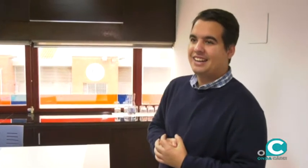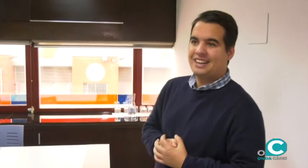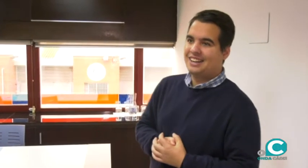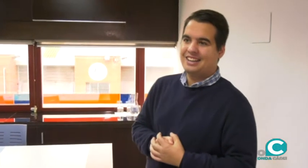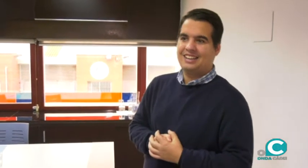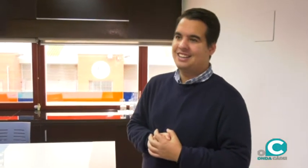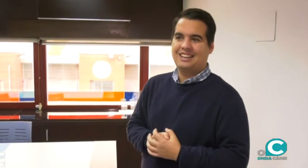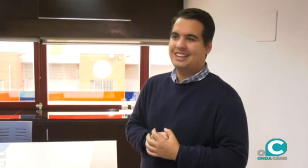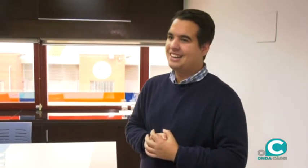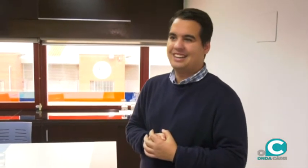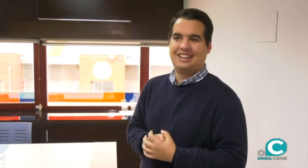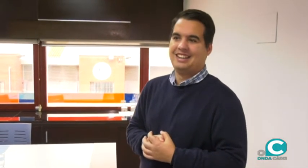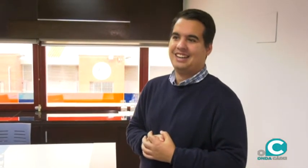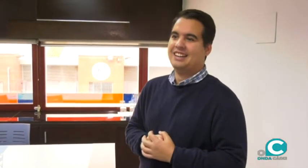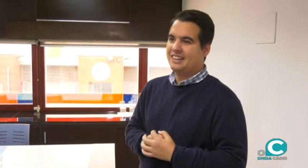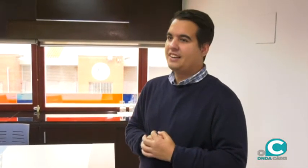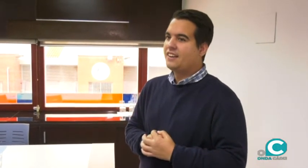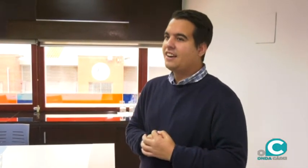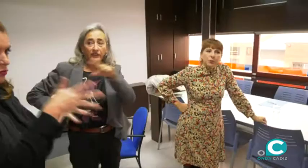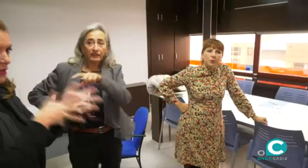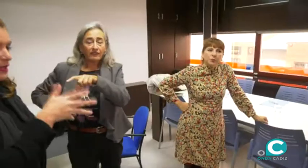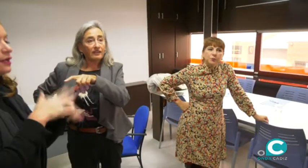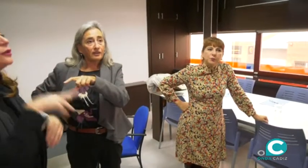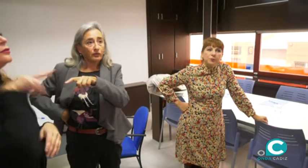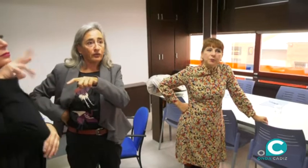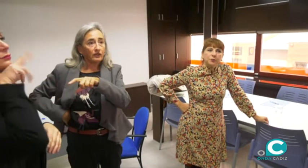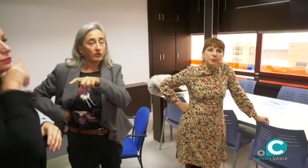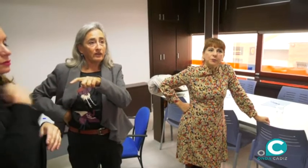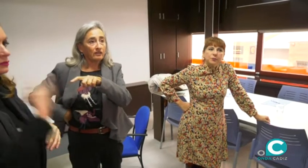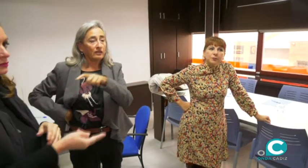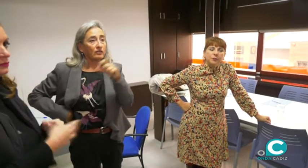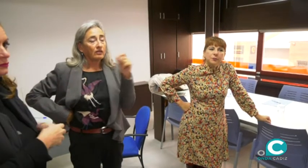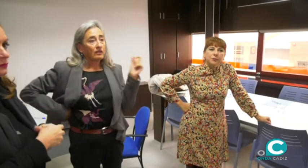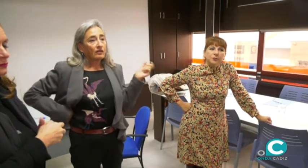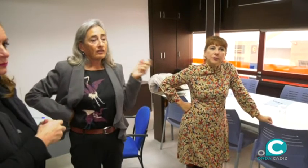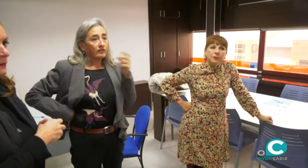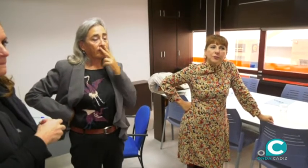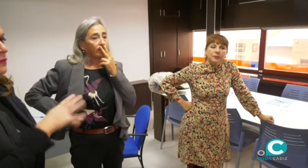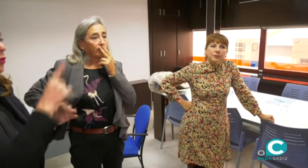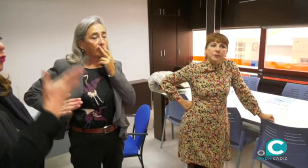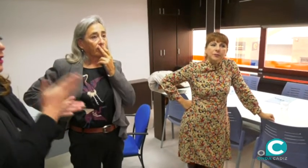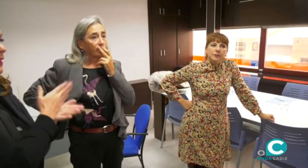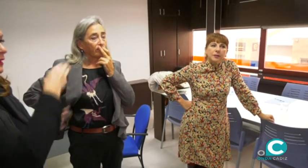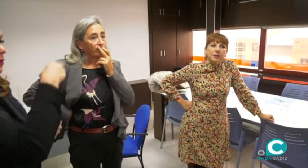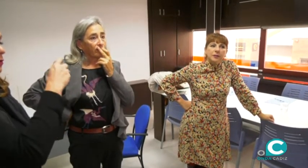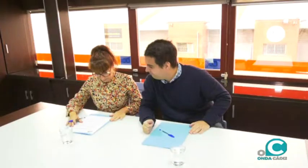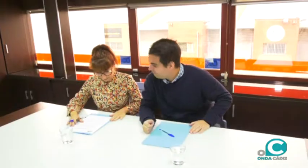El intérprete normalmente siempre está al margen, está afuera. Sí. Y ella va a hacer la traducción. Vale, pues yo creo que por un lado monte y por otro lado...